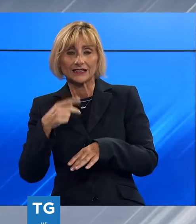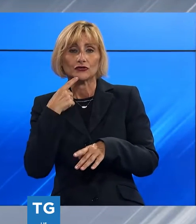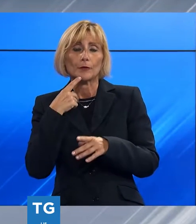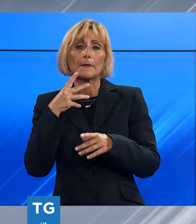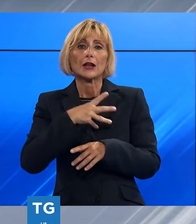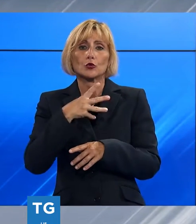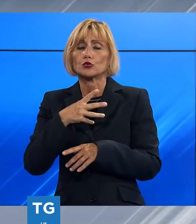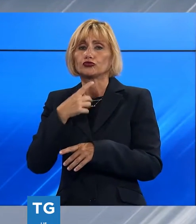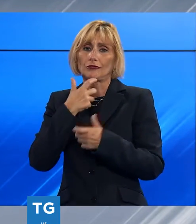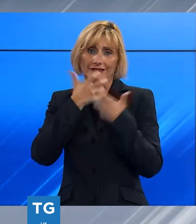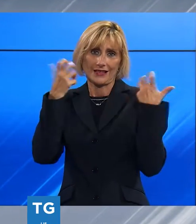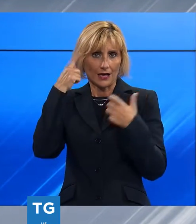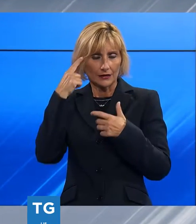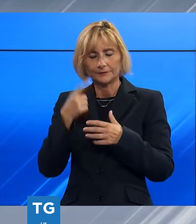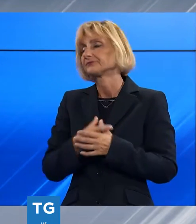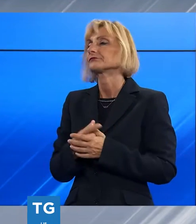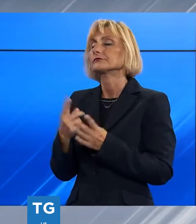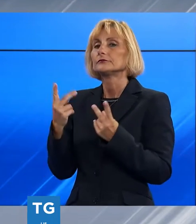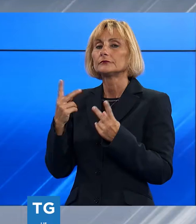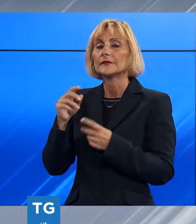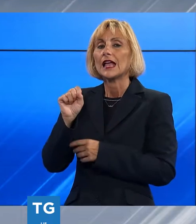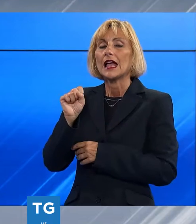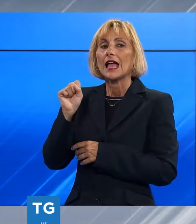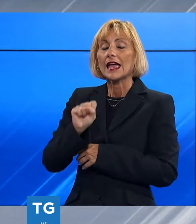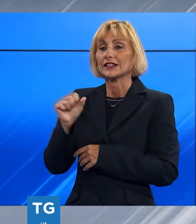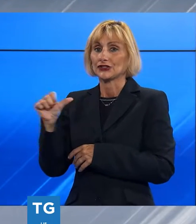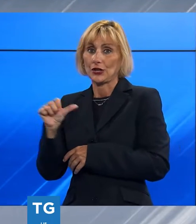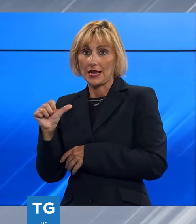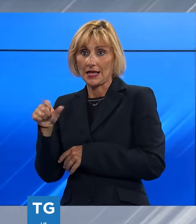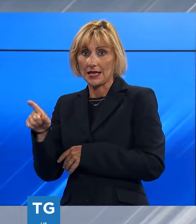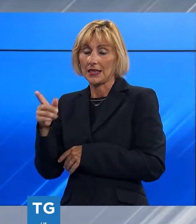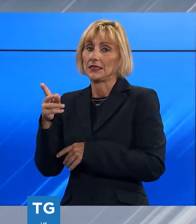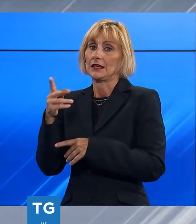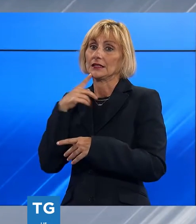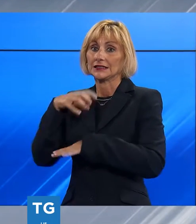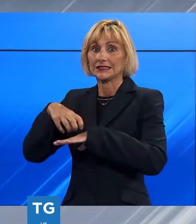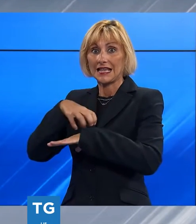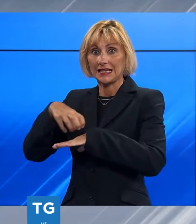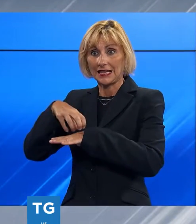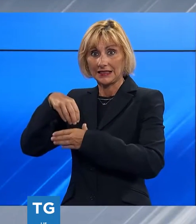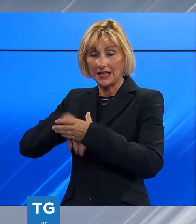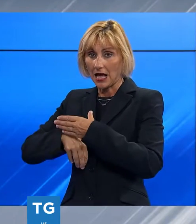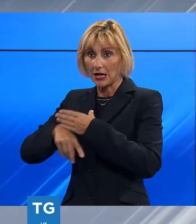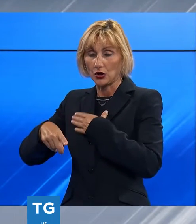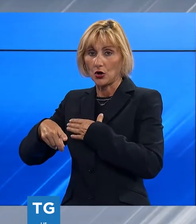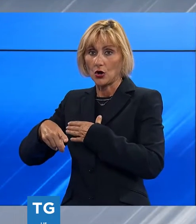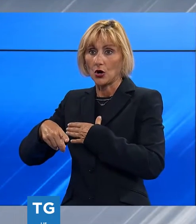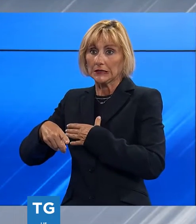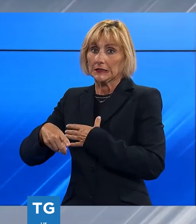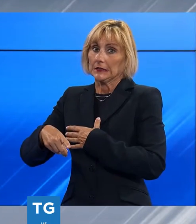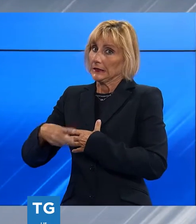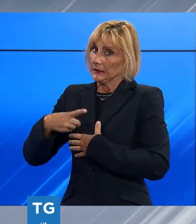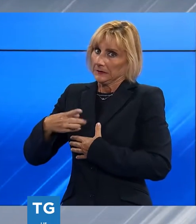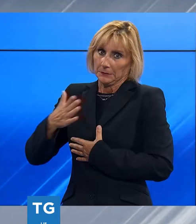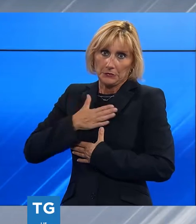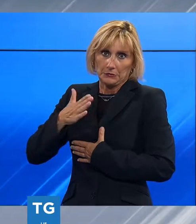No, io un partito dove Elis Lane dovesse diventare segretario non mi ci troverei, non sarebbe il